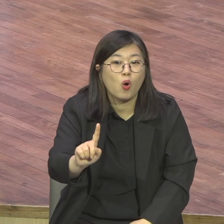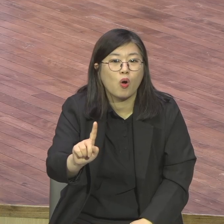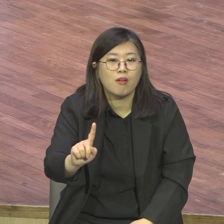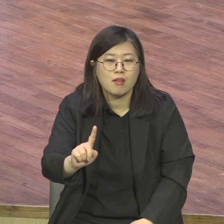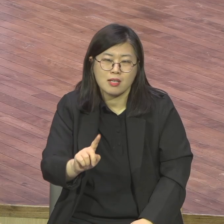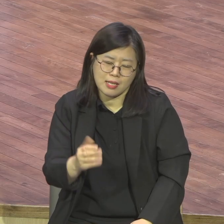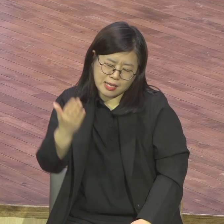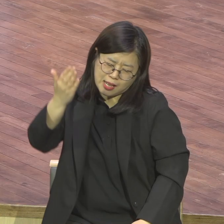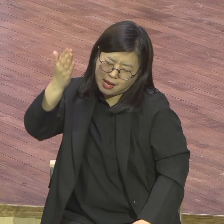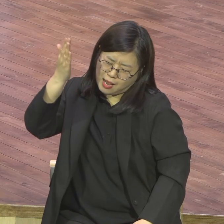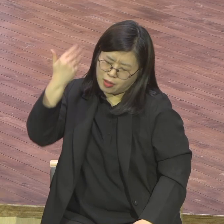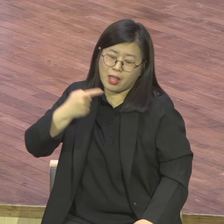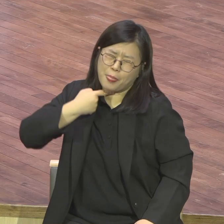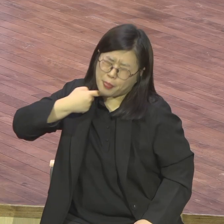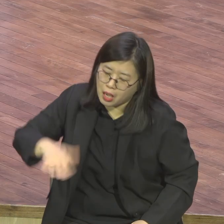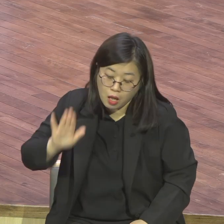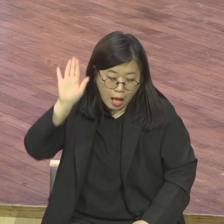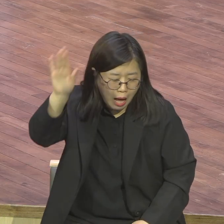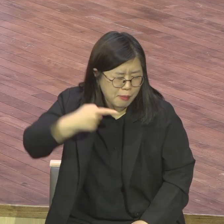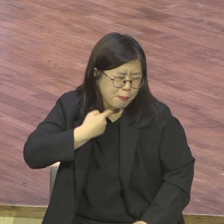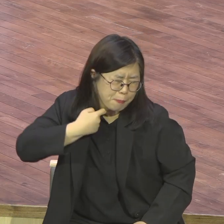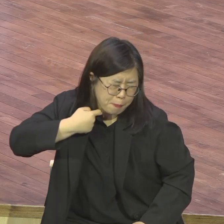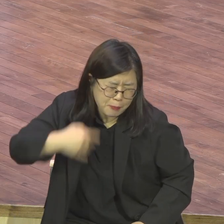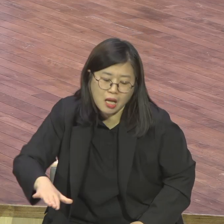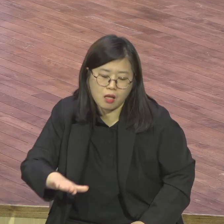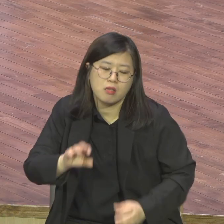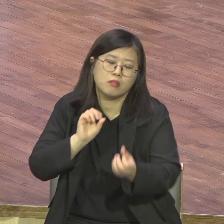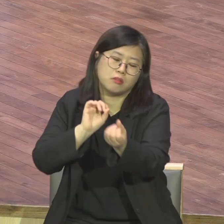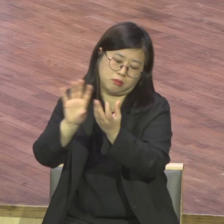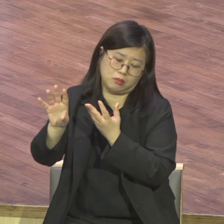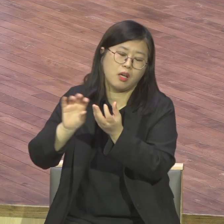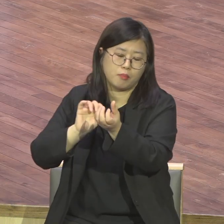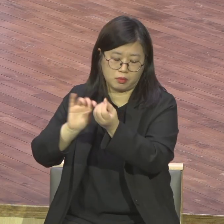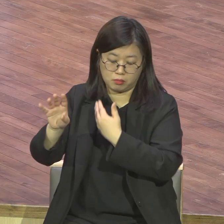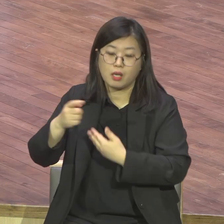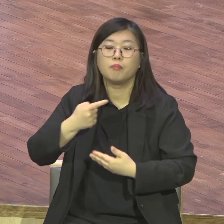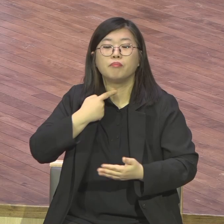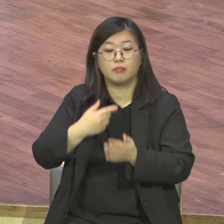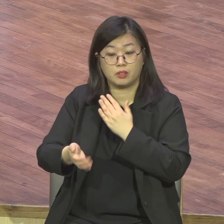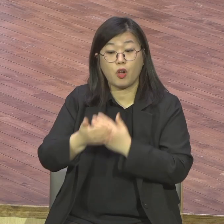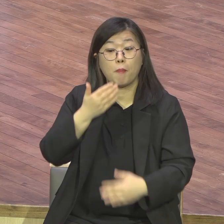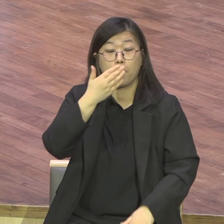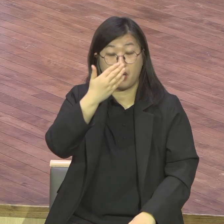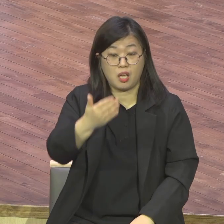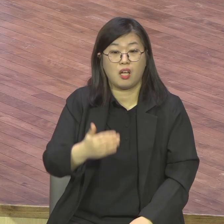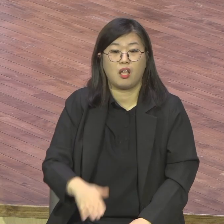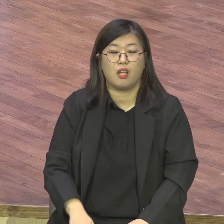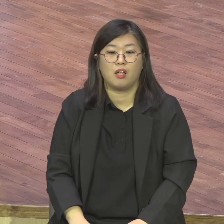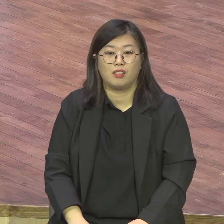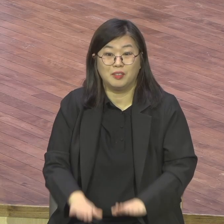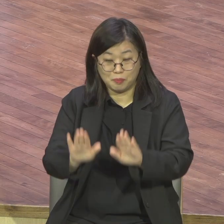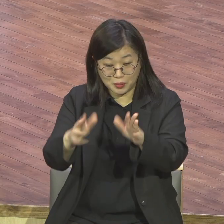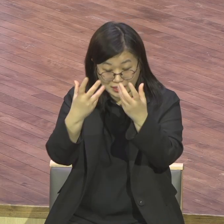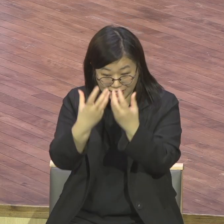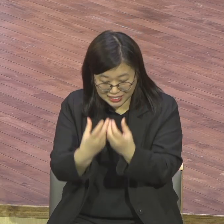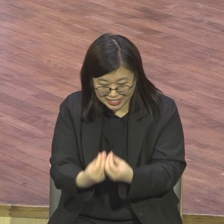후무한 응답 이 요소와 해를 멈추고 달을 멈추는